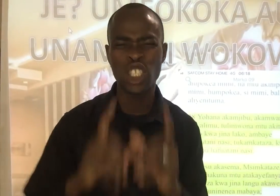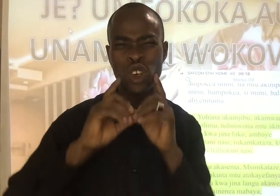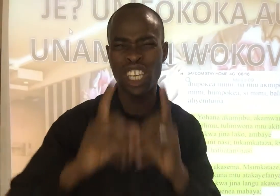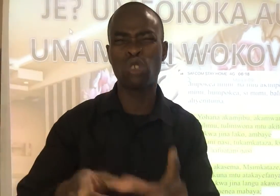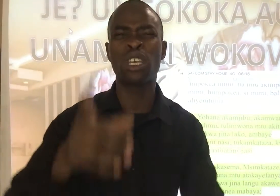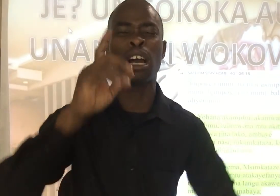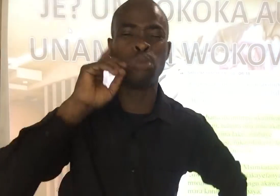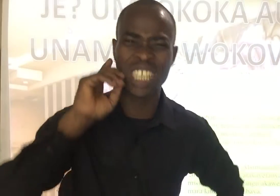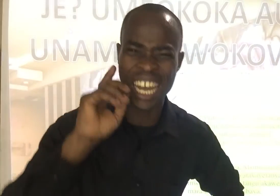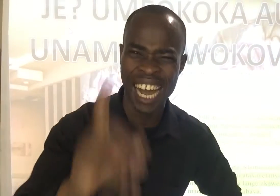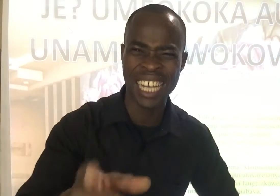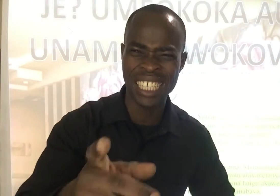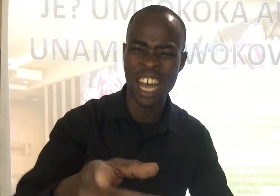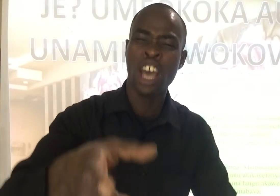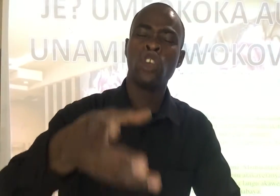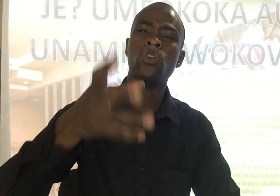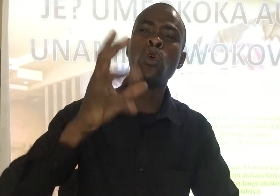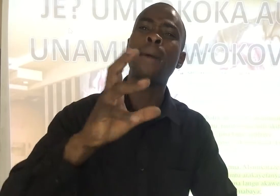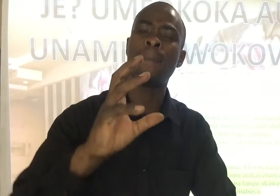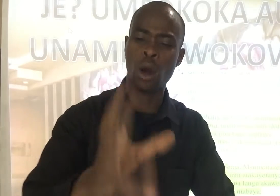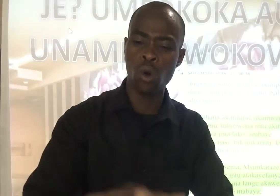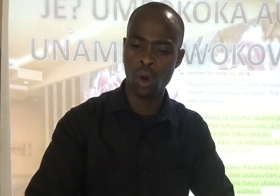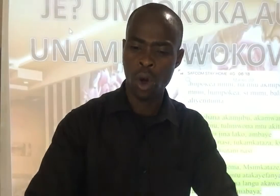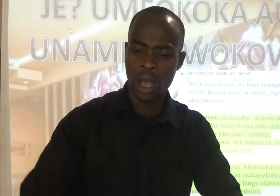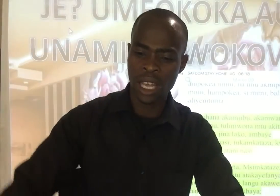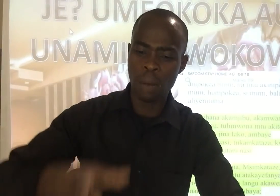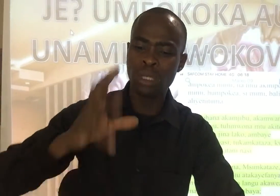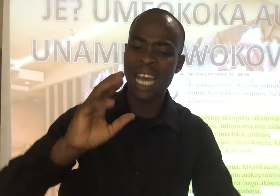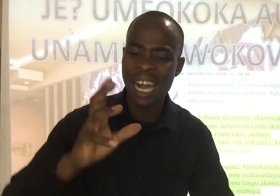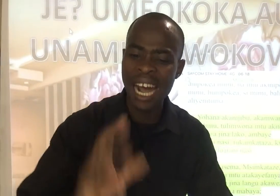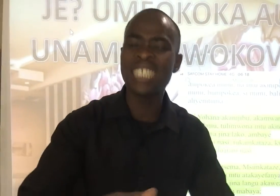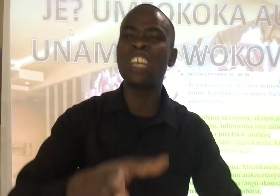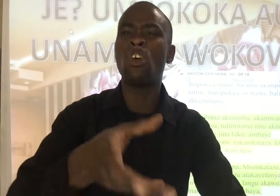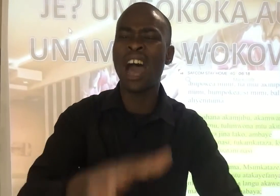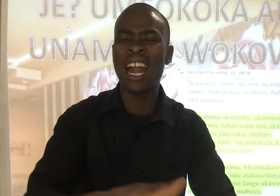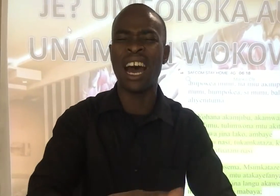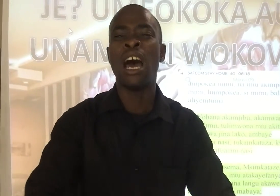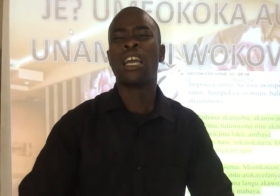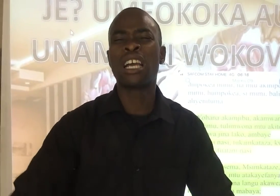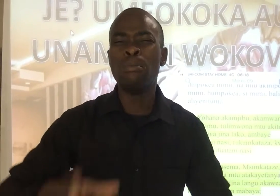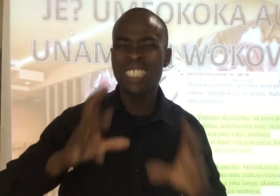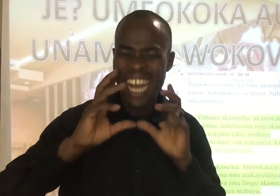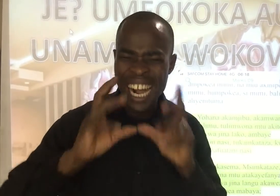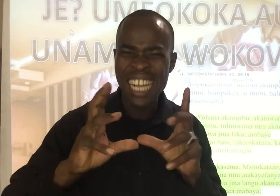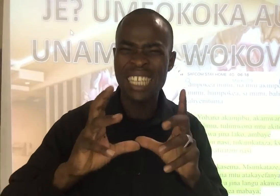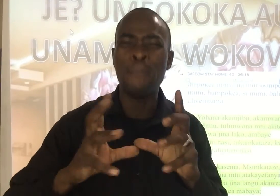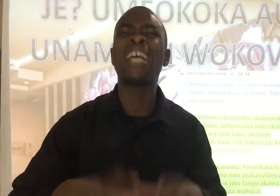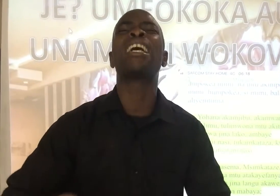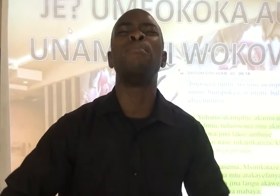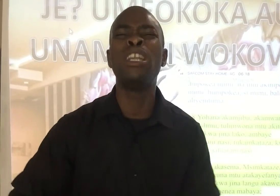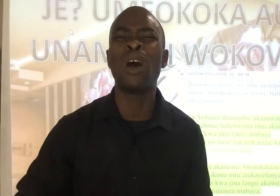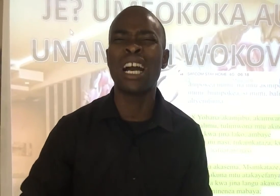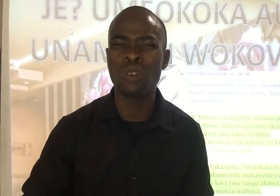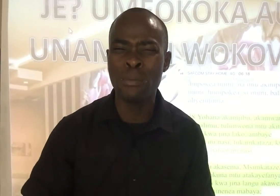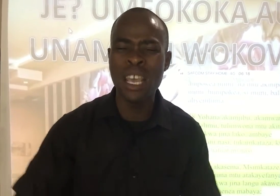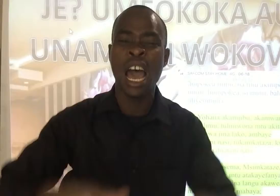hicho kitu kikamushangaza yule paulo Kikamushangaza yohana Kikamushangaza amba kikabidi wakawambia